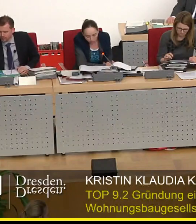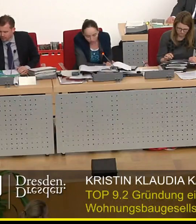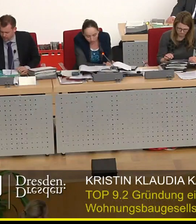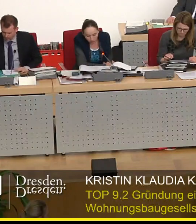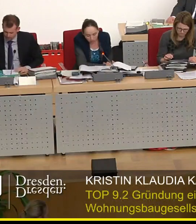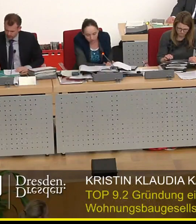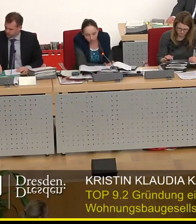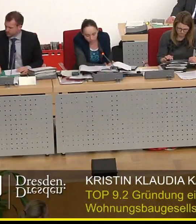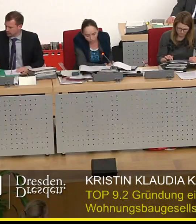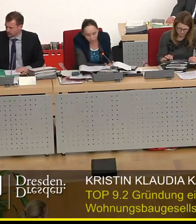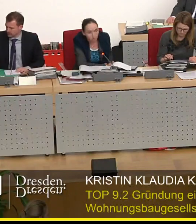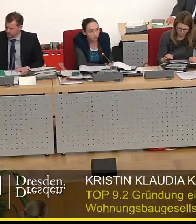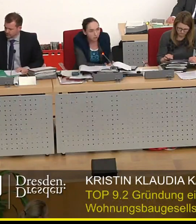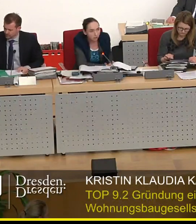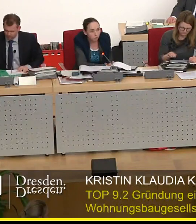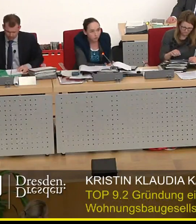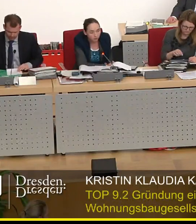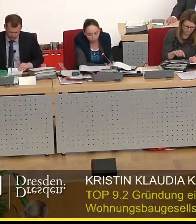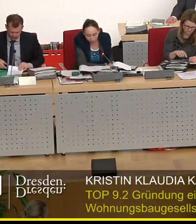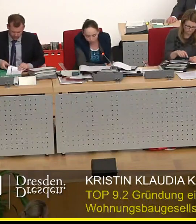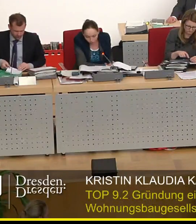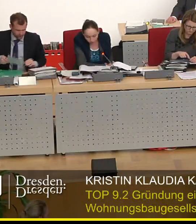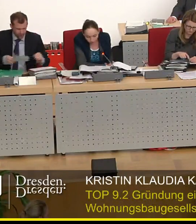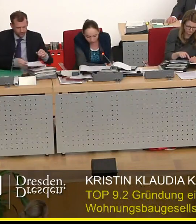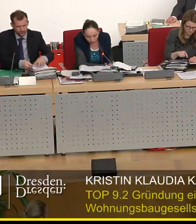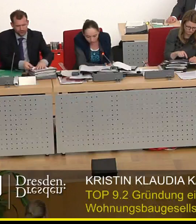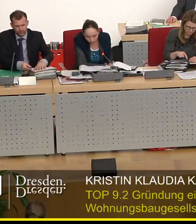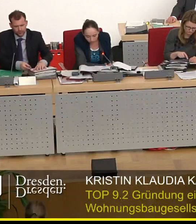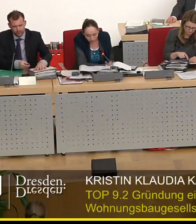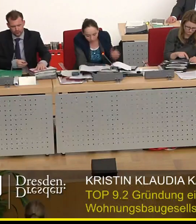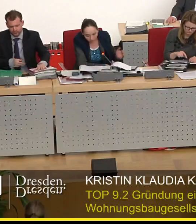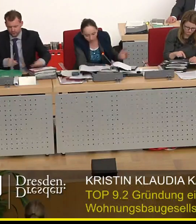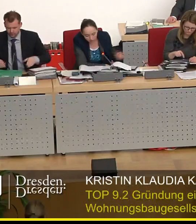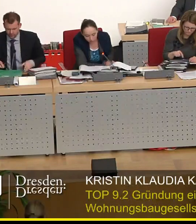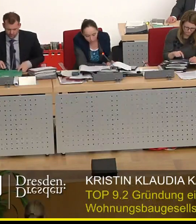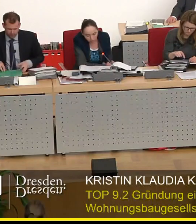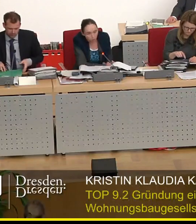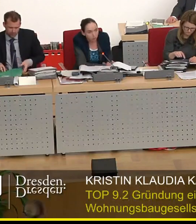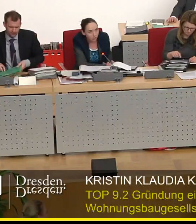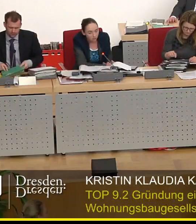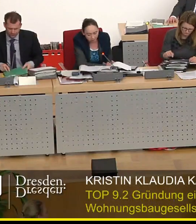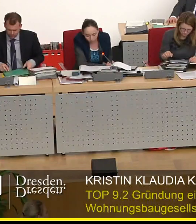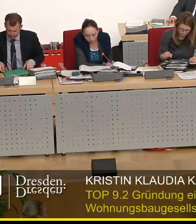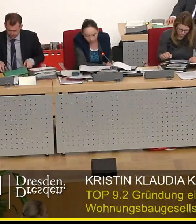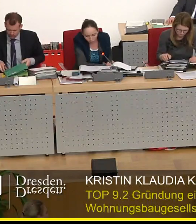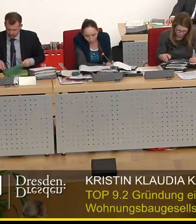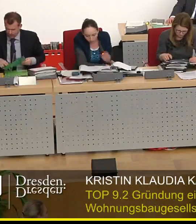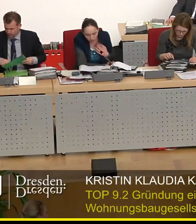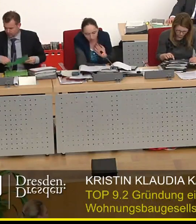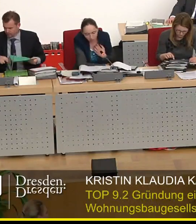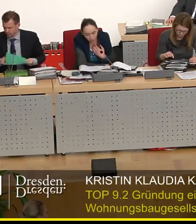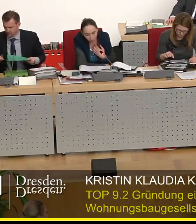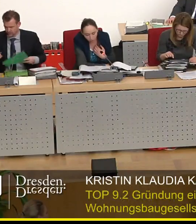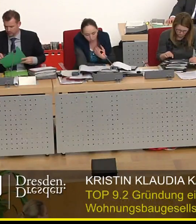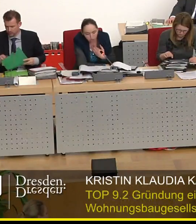und Co. KG, ist eine hundertprozentige Beteiligung durch die Stadt gegeben. Einerseits durch die Kommanditistenversammlung,